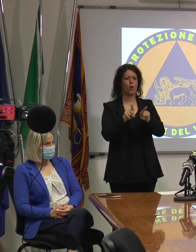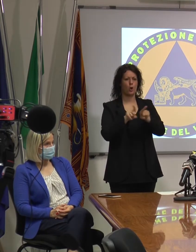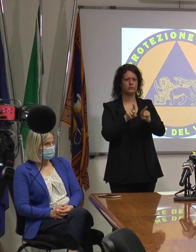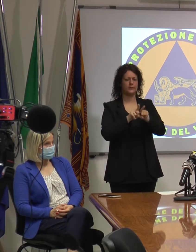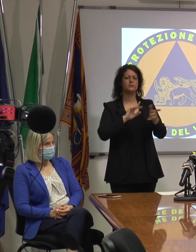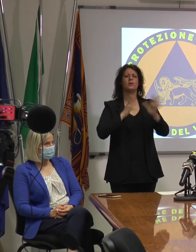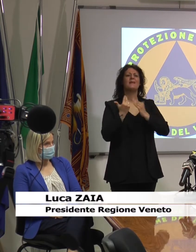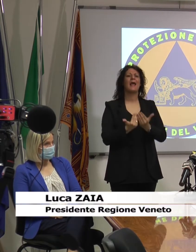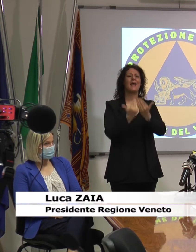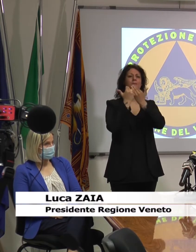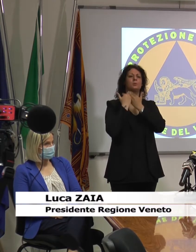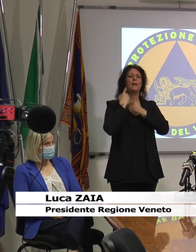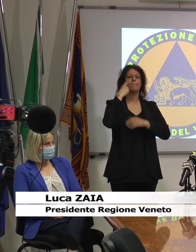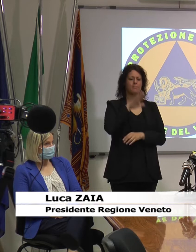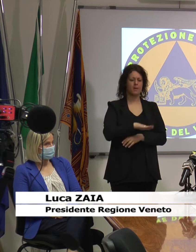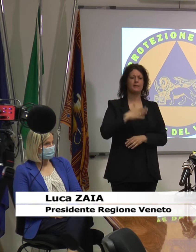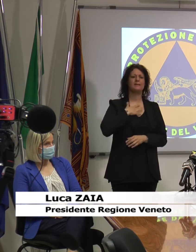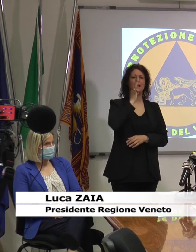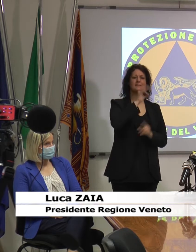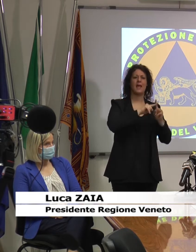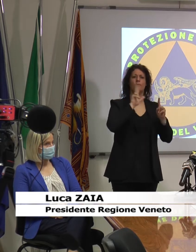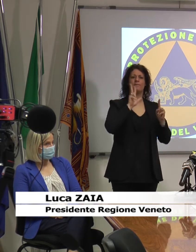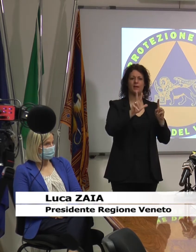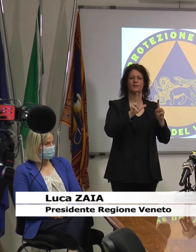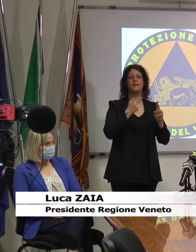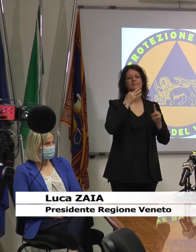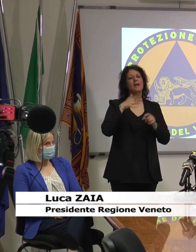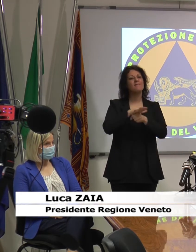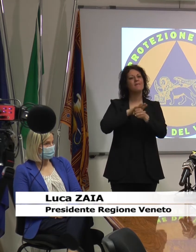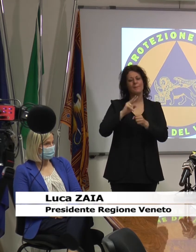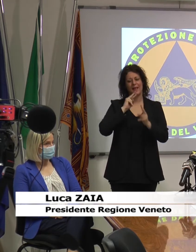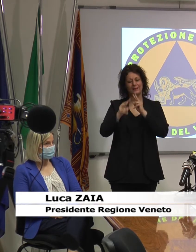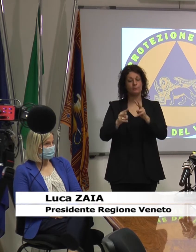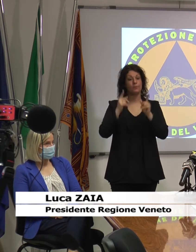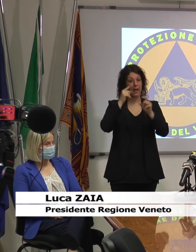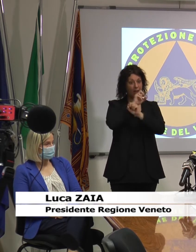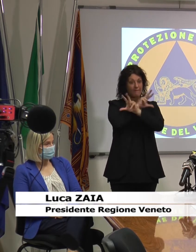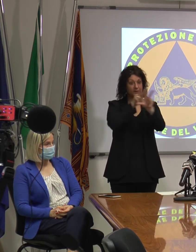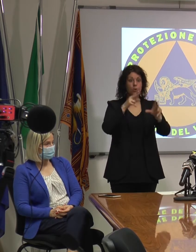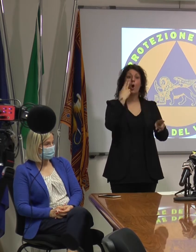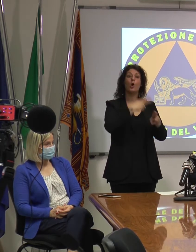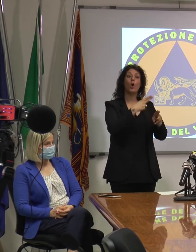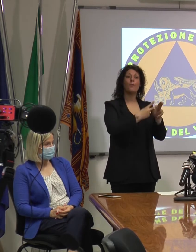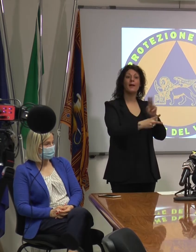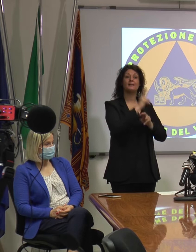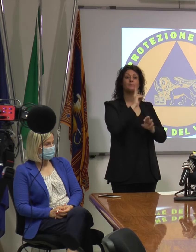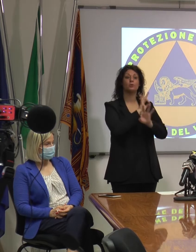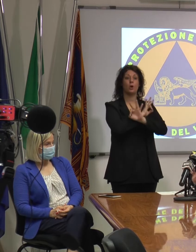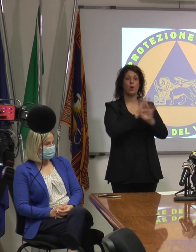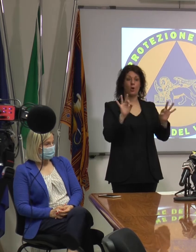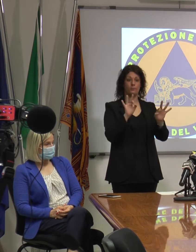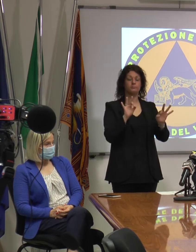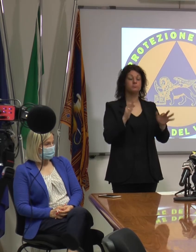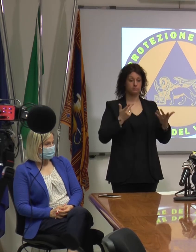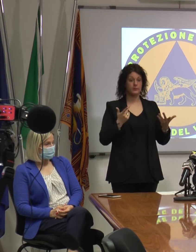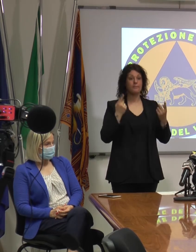responsabilità da poco. Diamo una risposta alle famiglie, ma che si sappia che da Roma non è arrivata la minima risposta. Il problema ce l'abbiamo noi, ce li